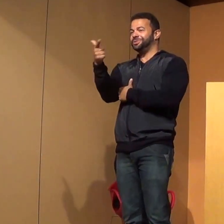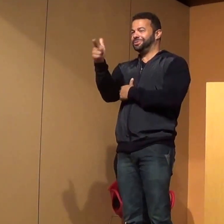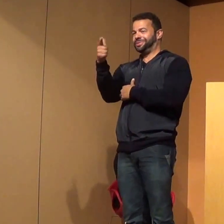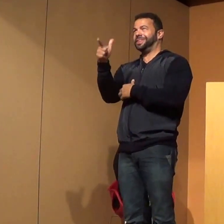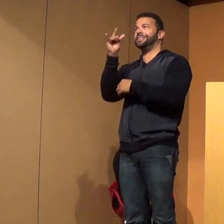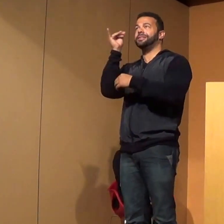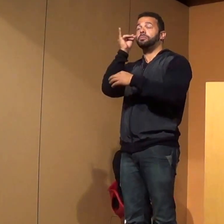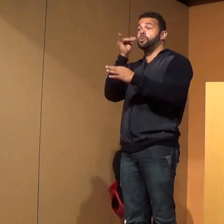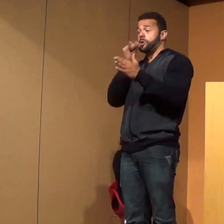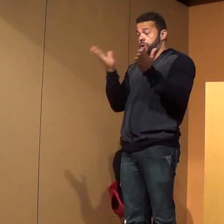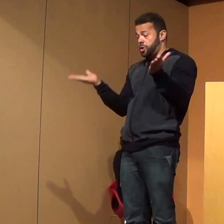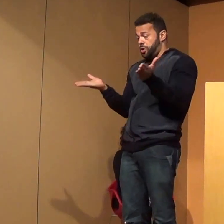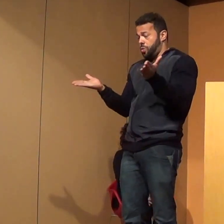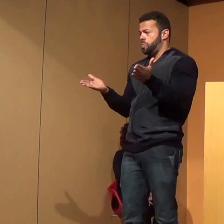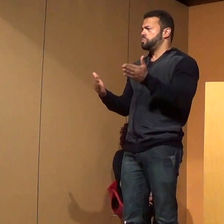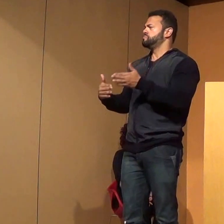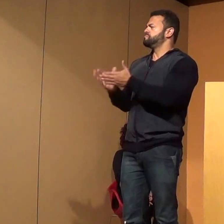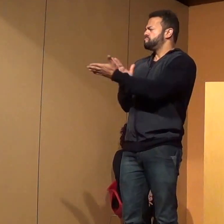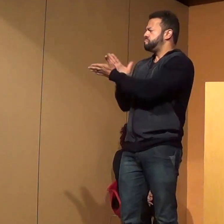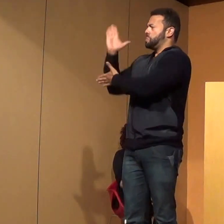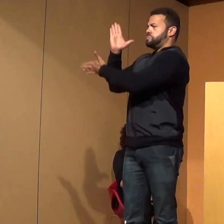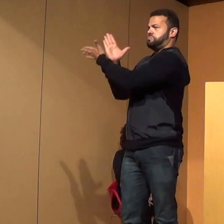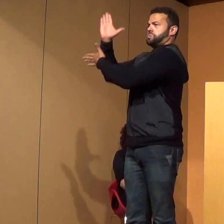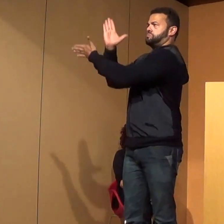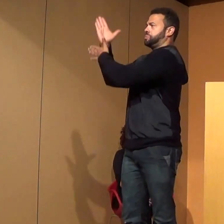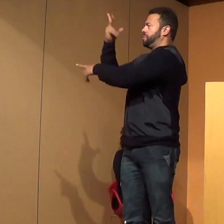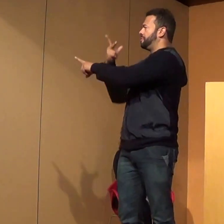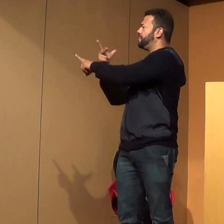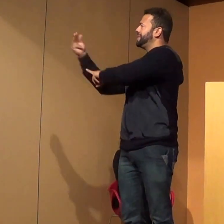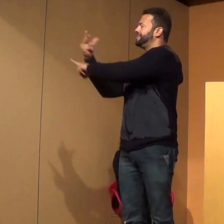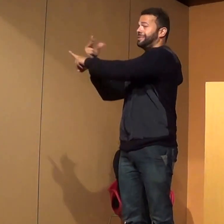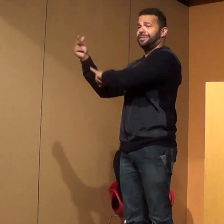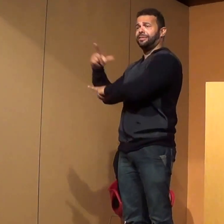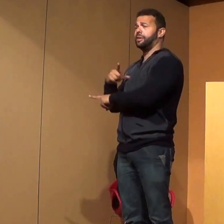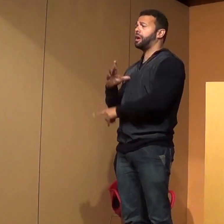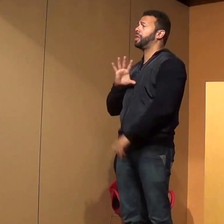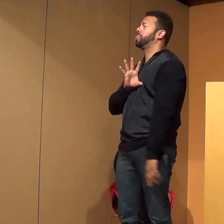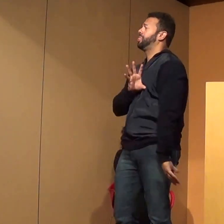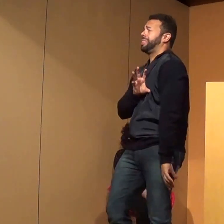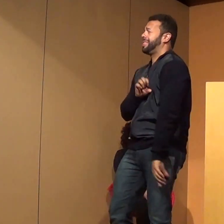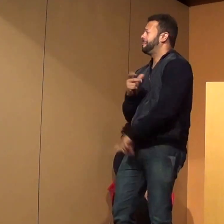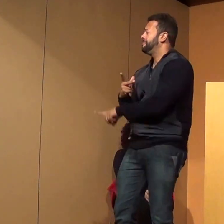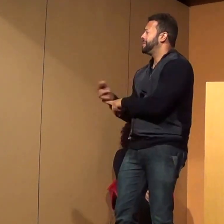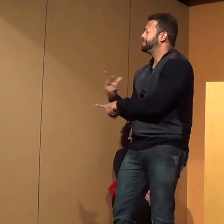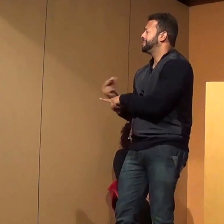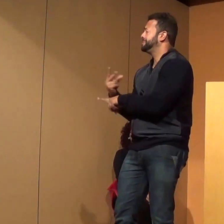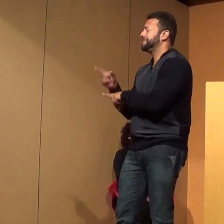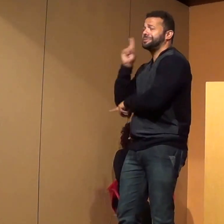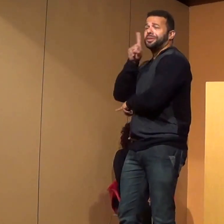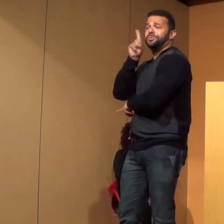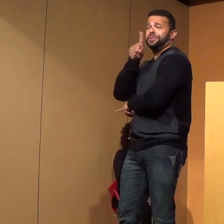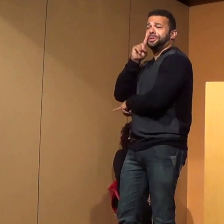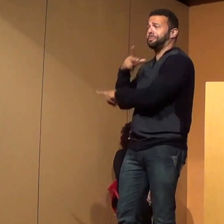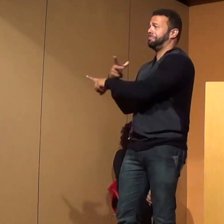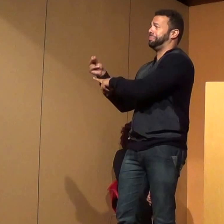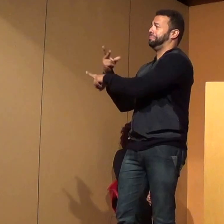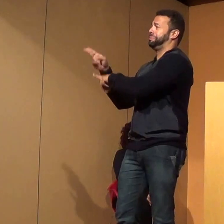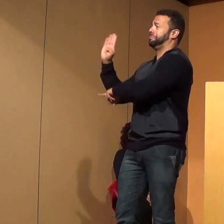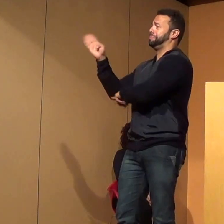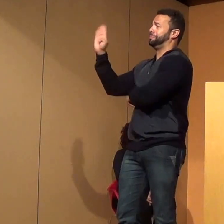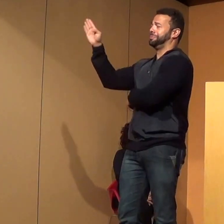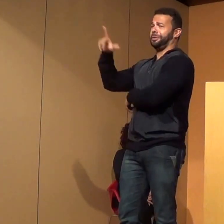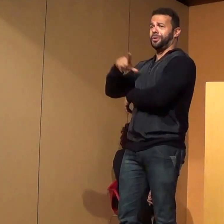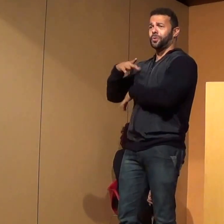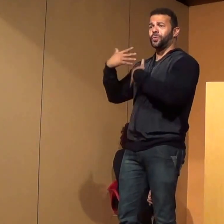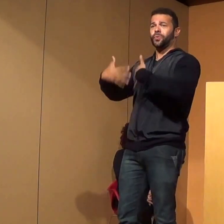Na minha prova não tinha. Então eu gostava muito de ganhar os Estados Unidos, né? Uma vez cuidei tanto